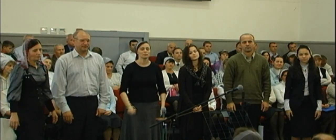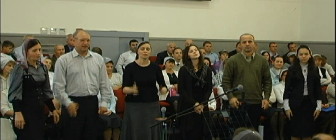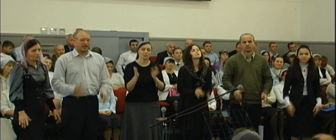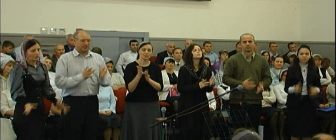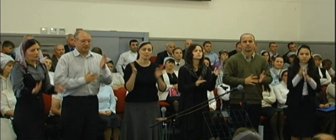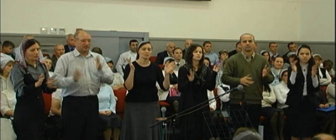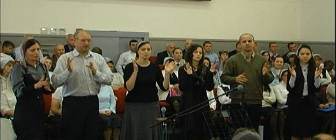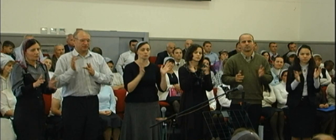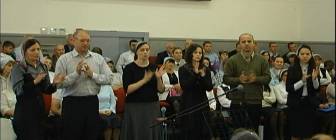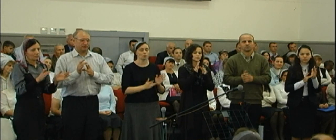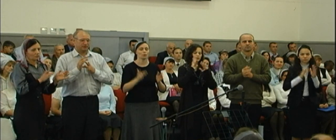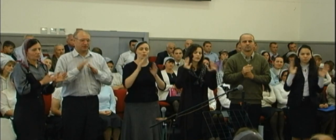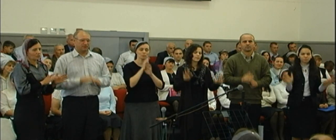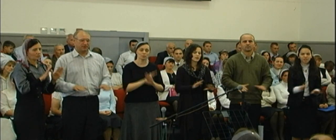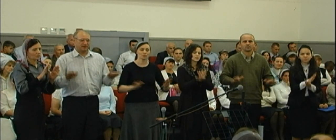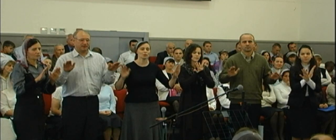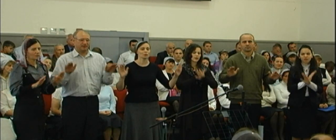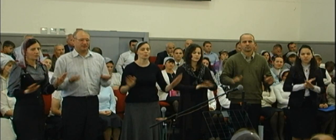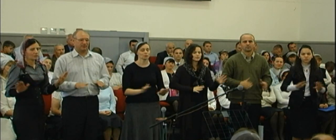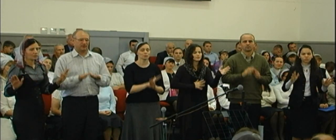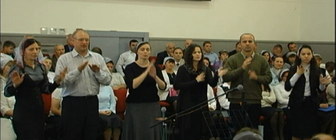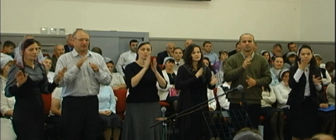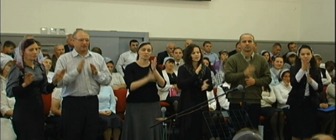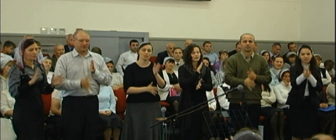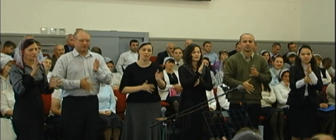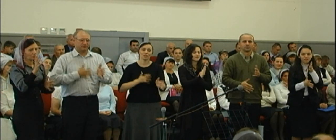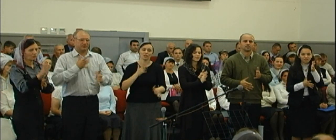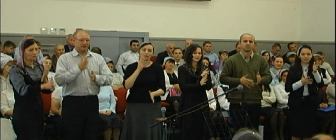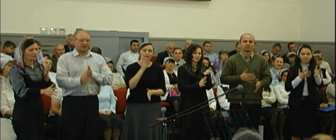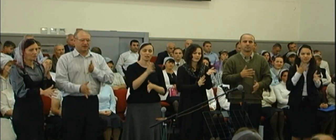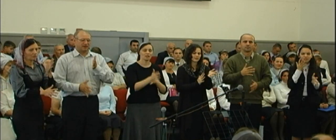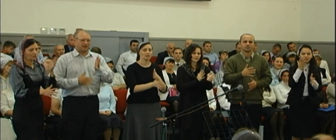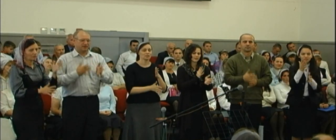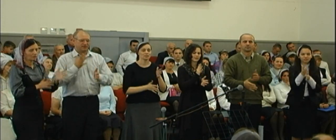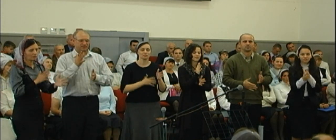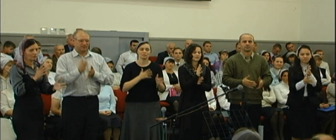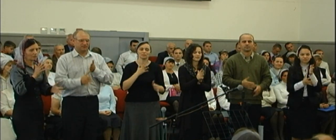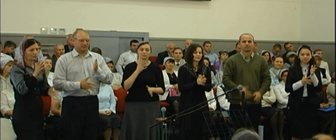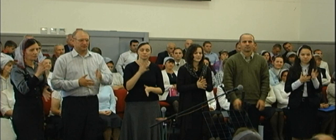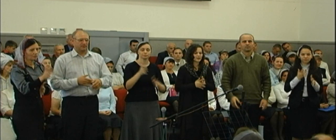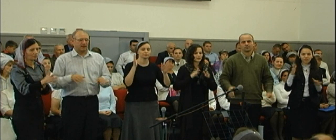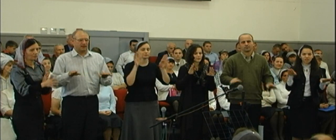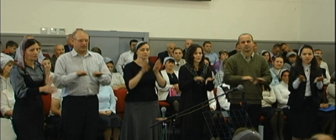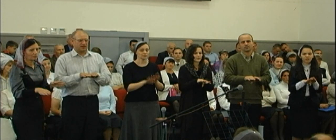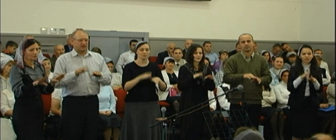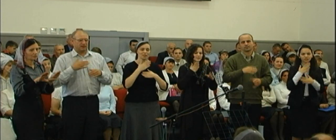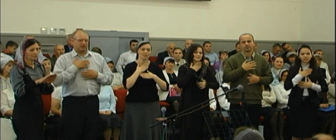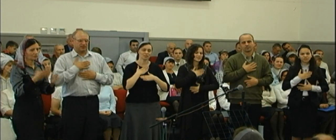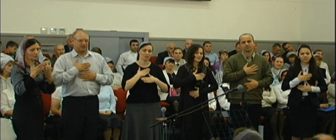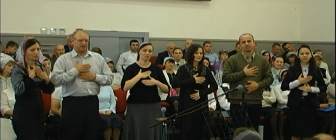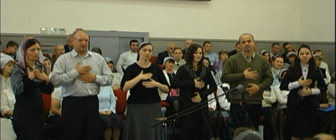Христу Иисусу песнь поют уста Как